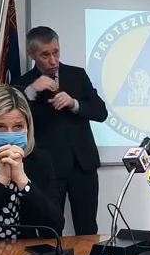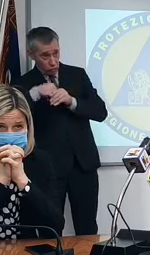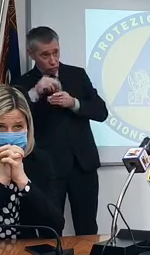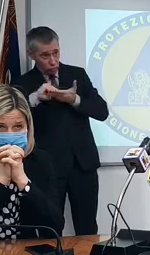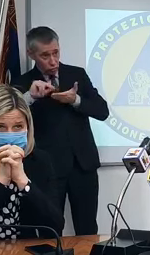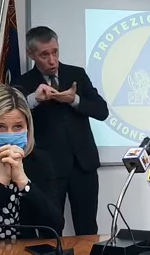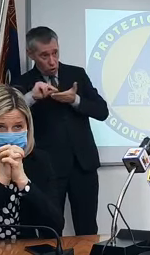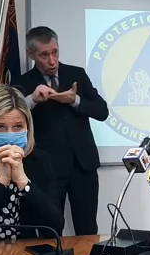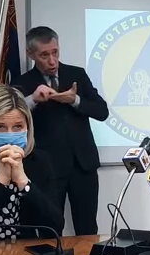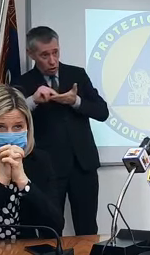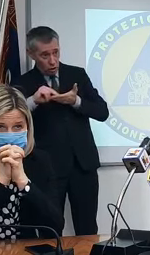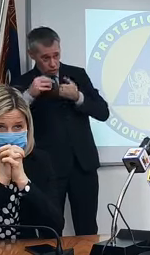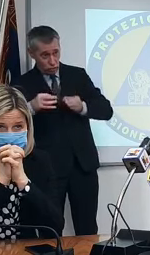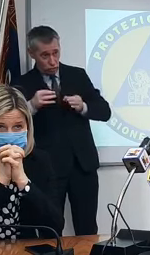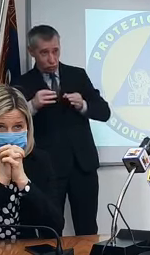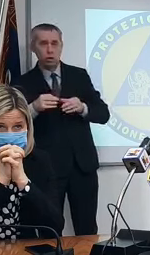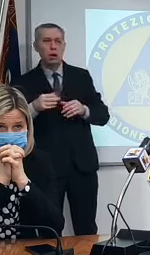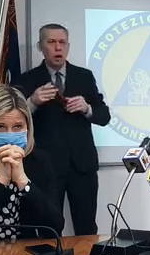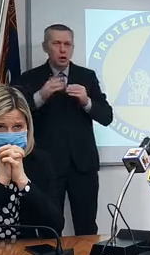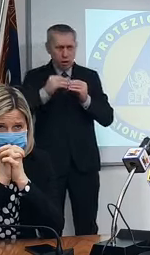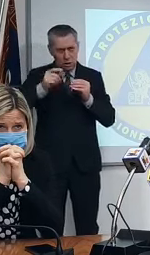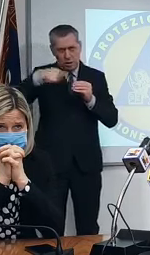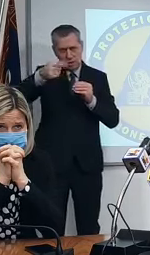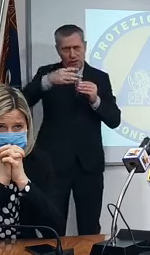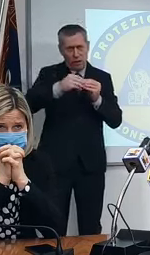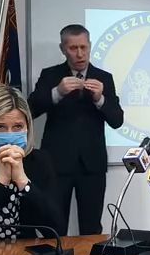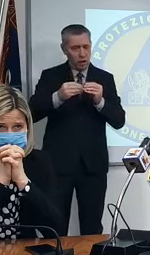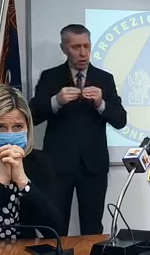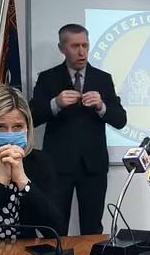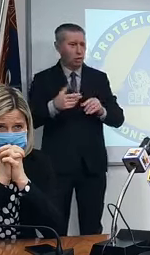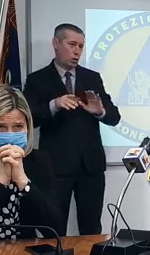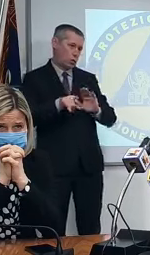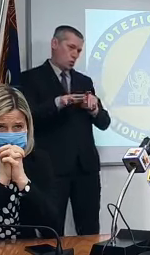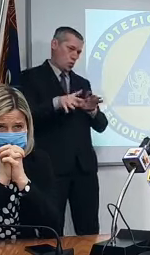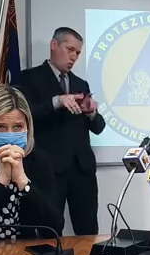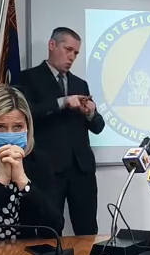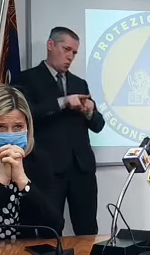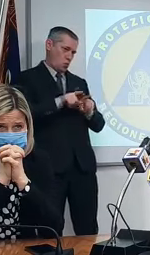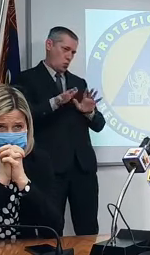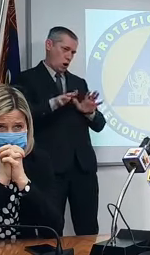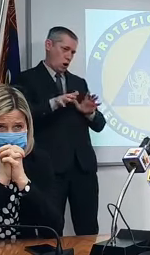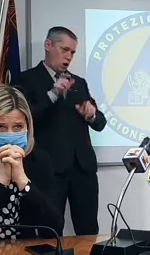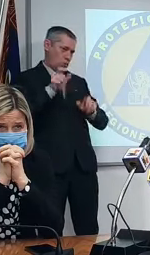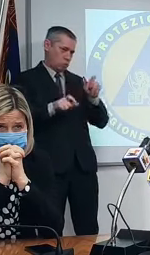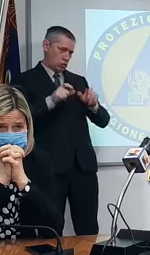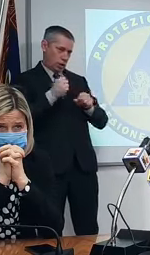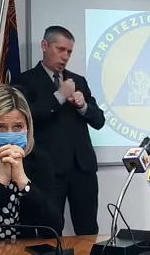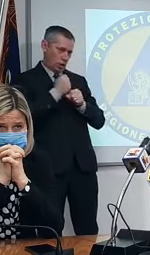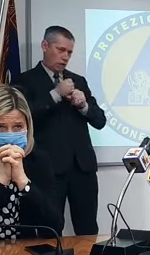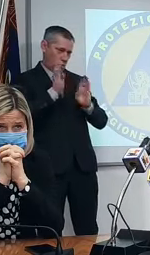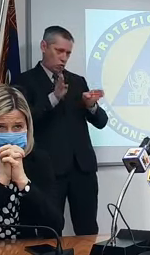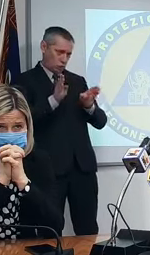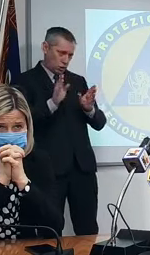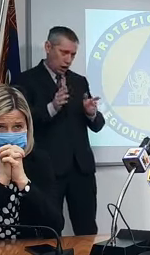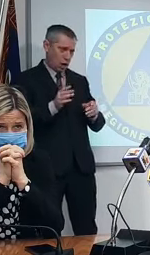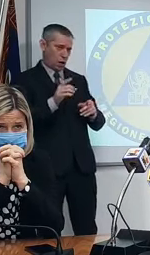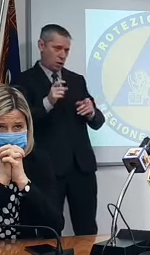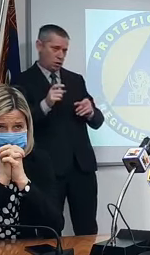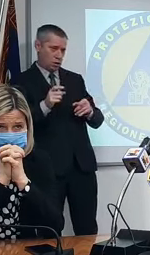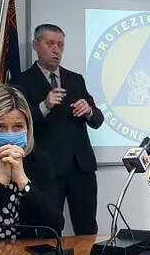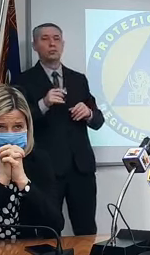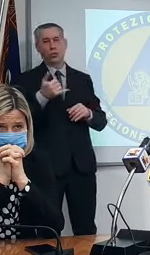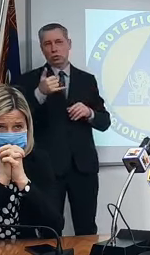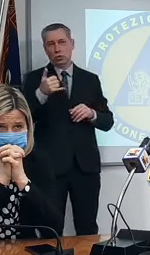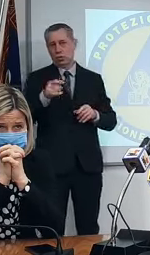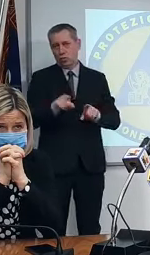certo una lista al pari del personale sanitario con lo stesso principio sì sì